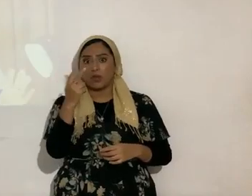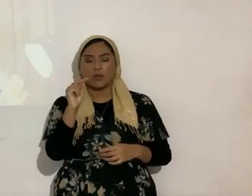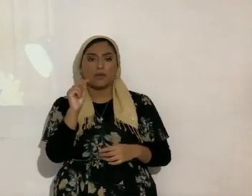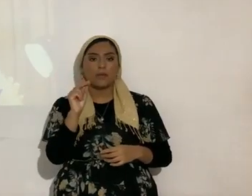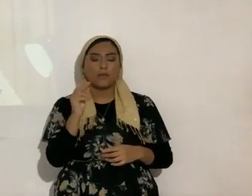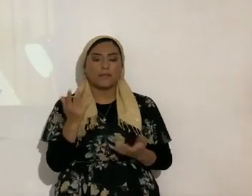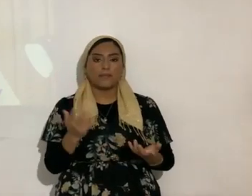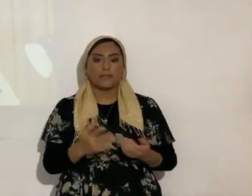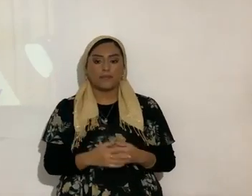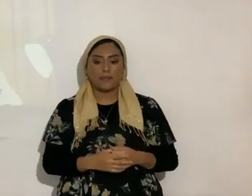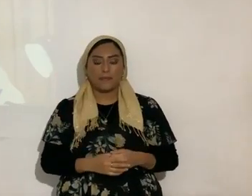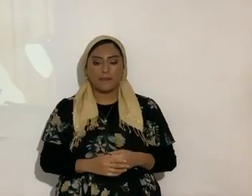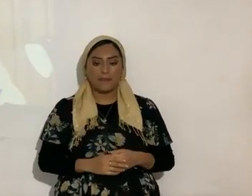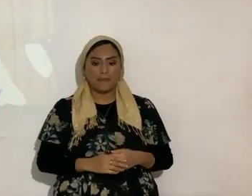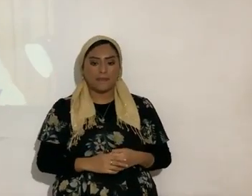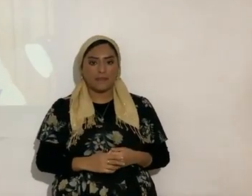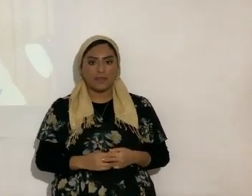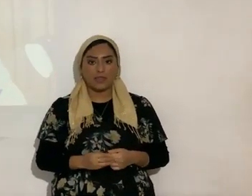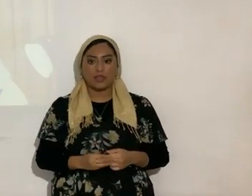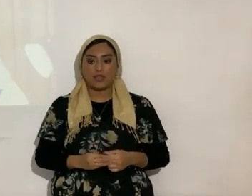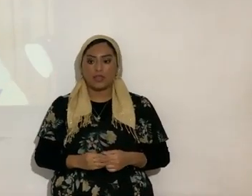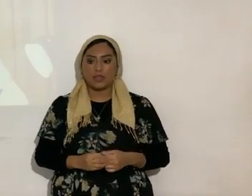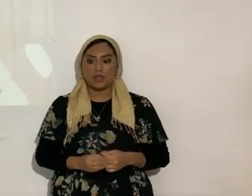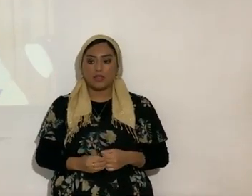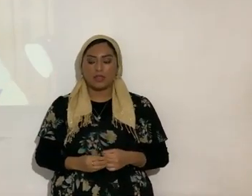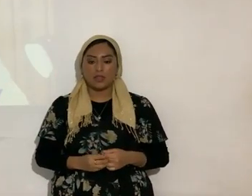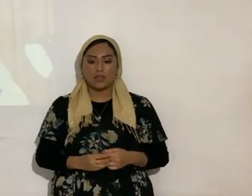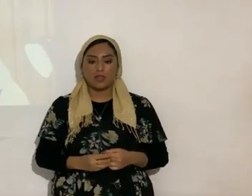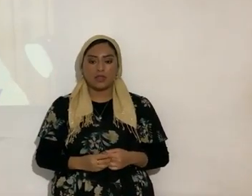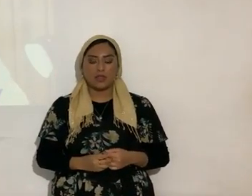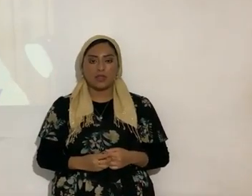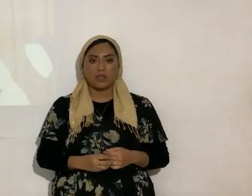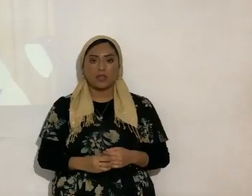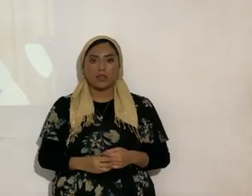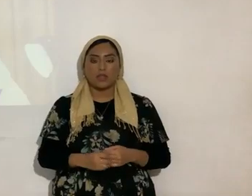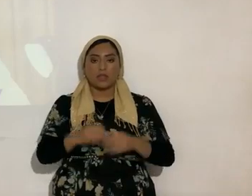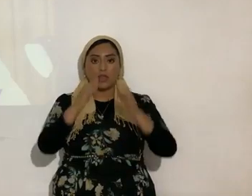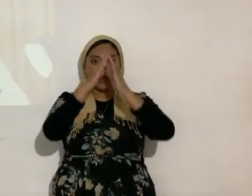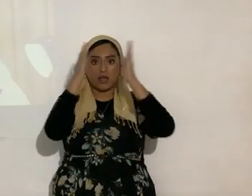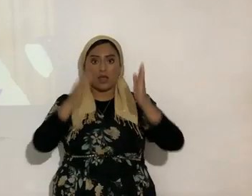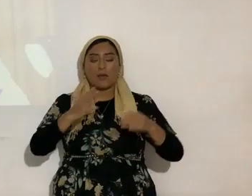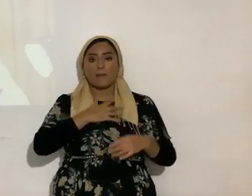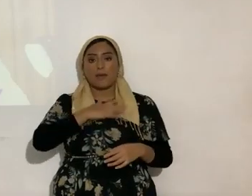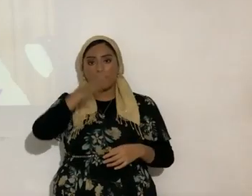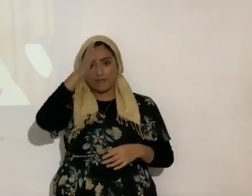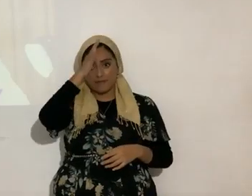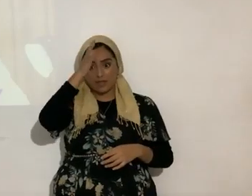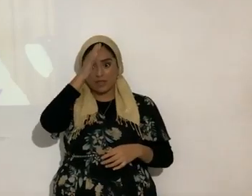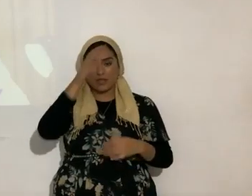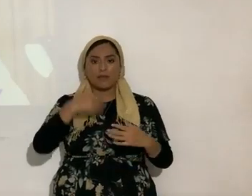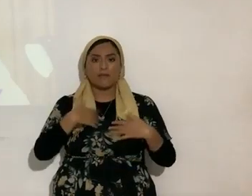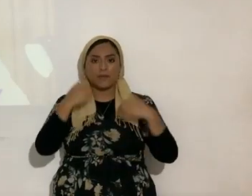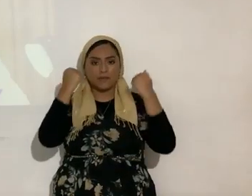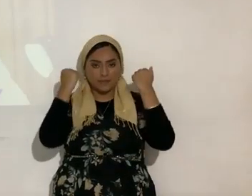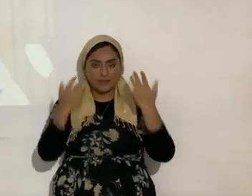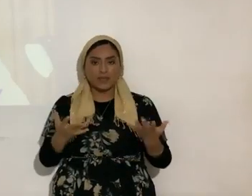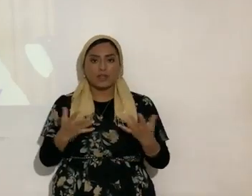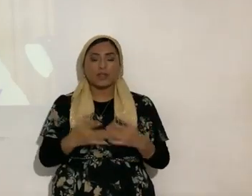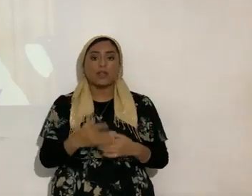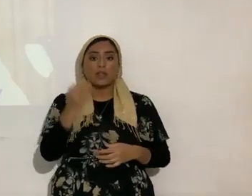trinitarios ¿sí? dos en la casa de mi hada muchas moradas hay si así no fuera yo